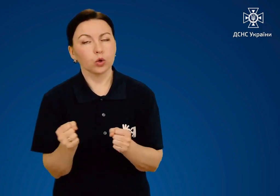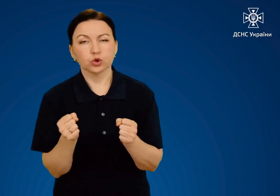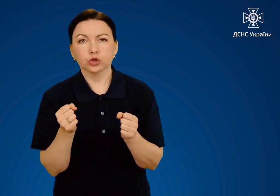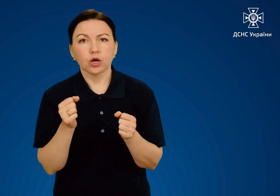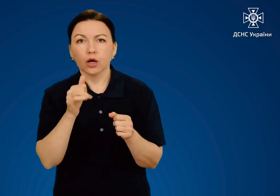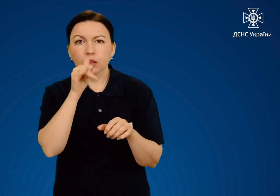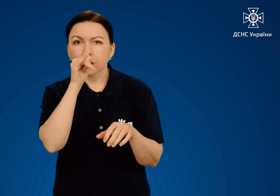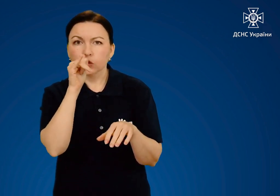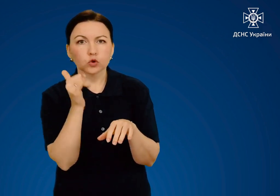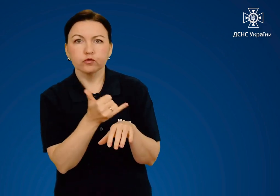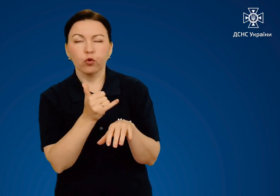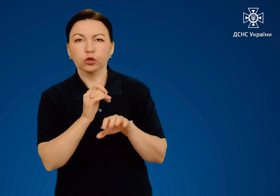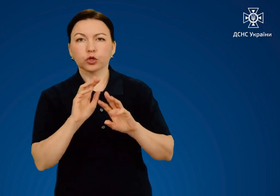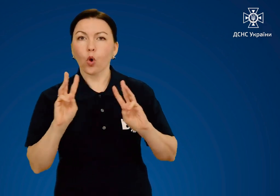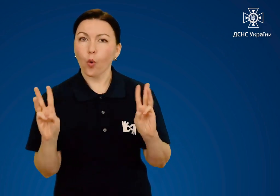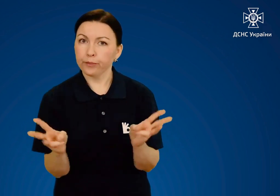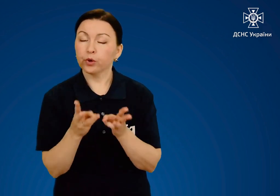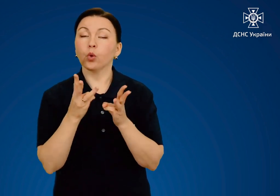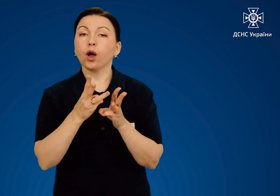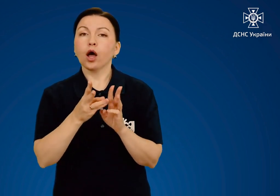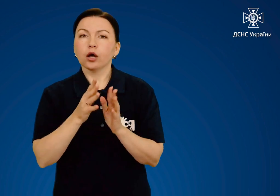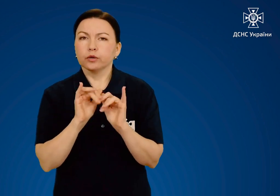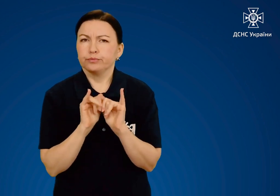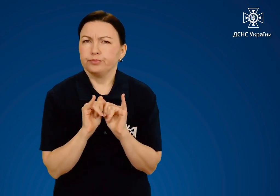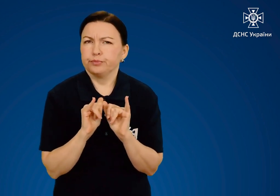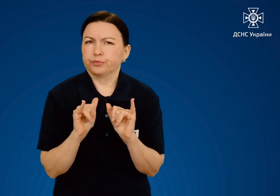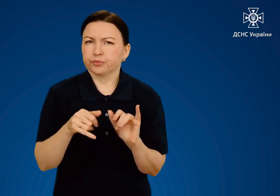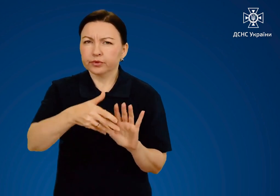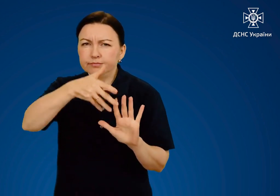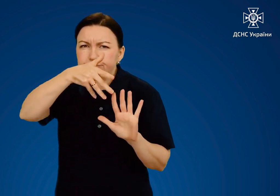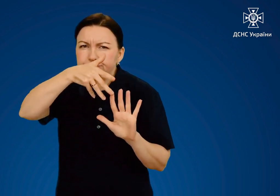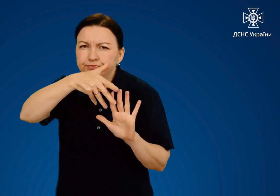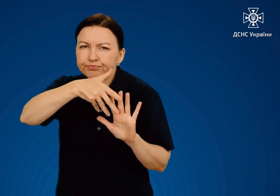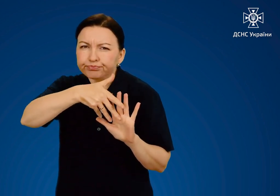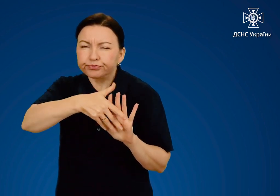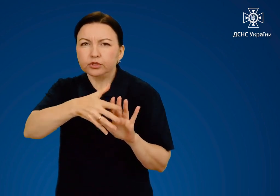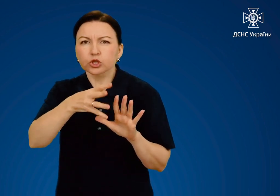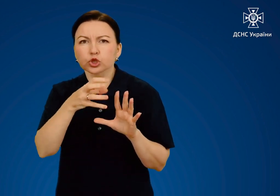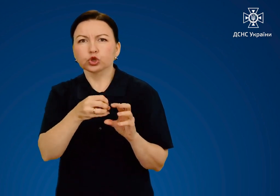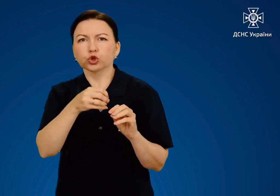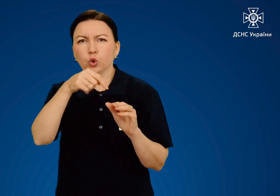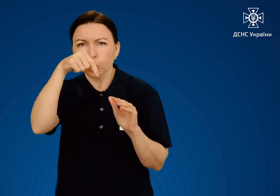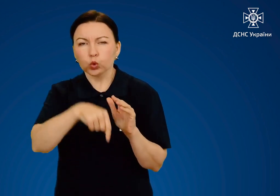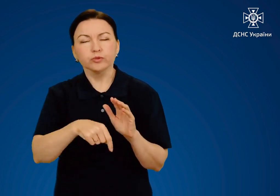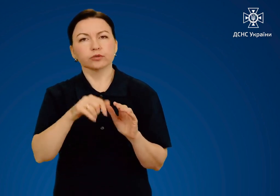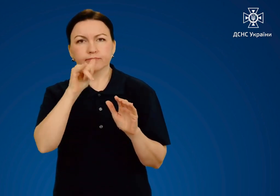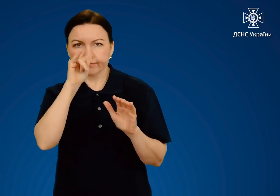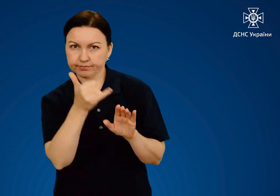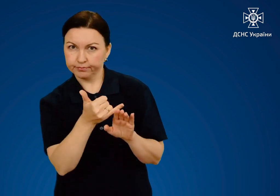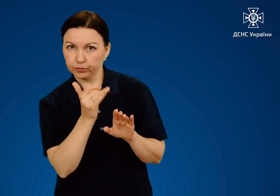Охолодження не дозволить опіку поширитися в глибокі шари ураженої ділянки.